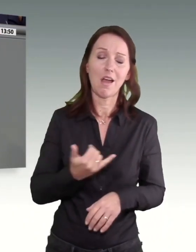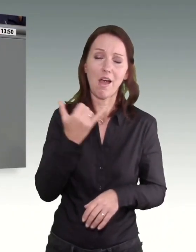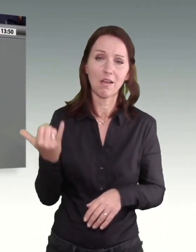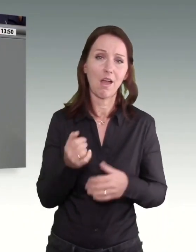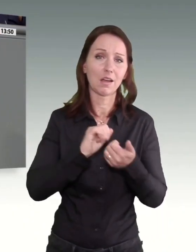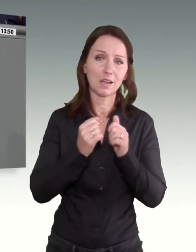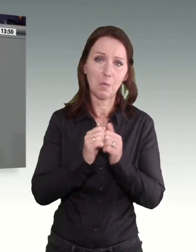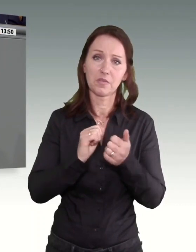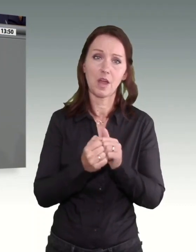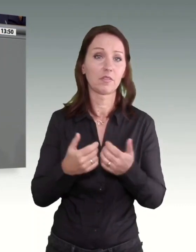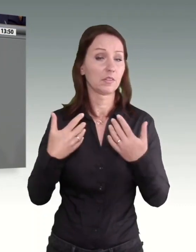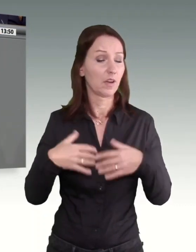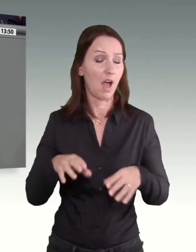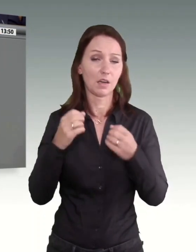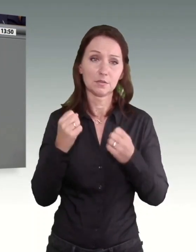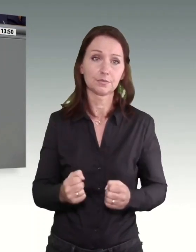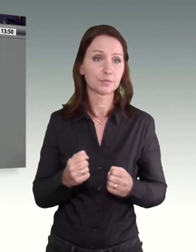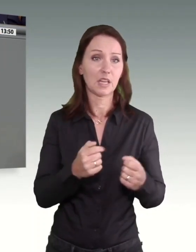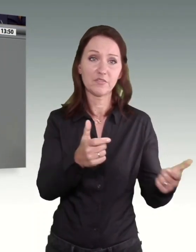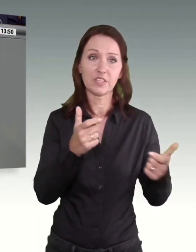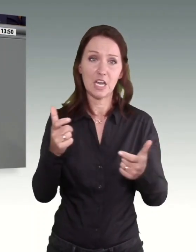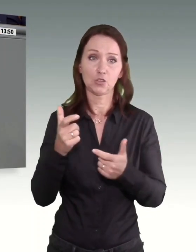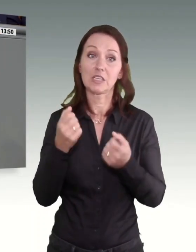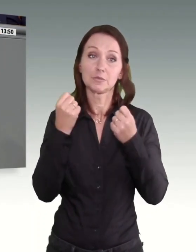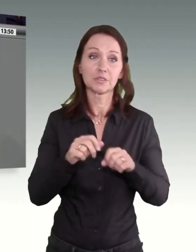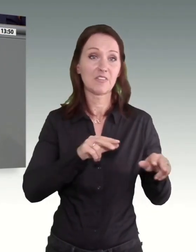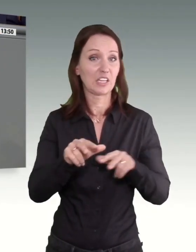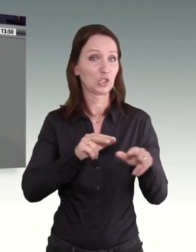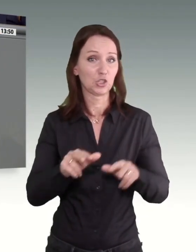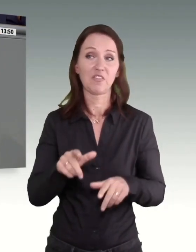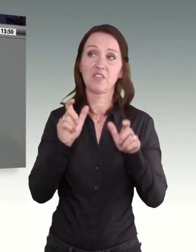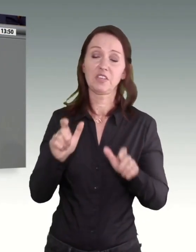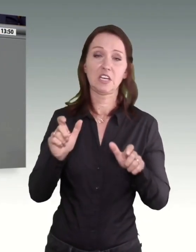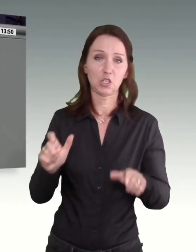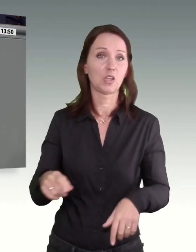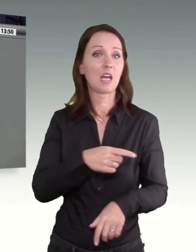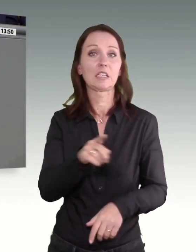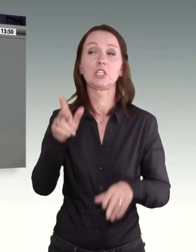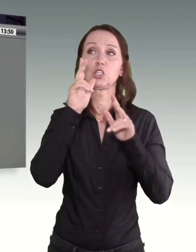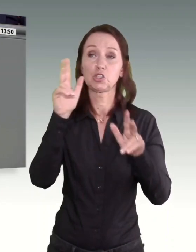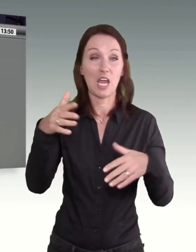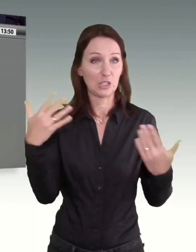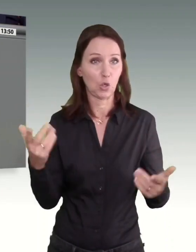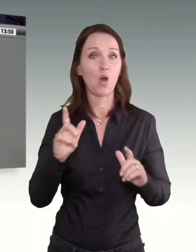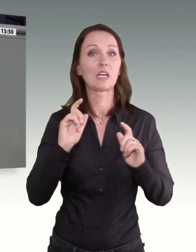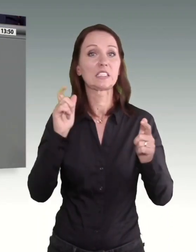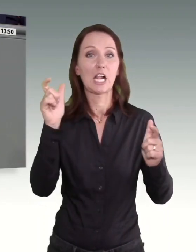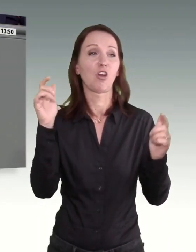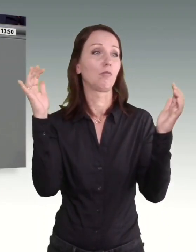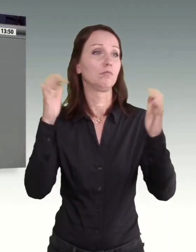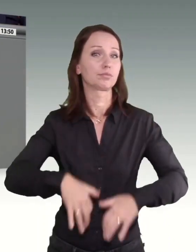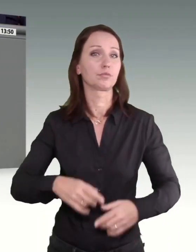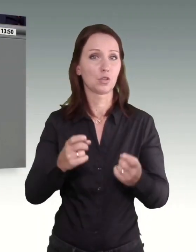enormen Widerstand, vor allem auch seitens der Wirtschaft, die geschrien hat, davon wird unsere Gesellschaft kaputt gehen, den